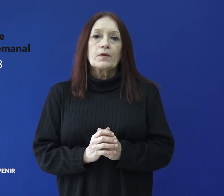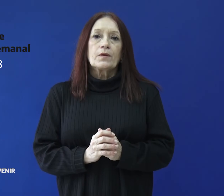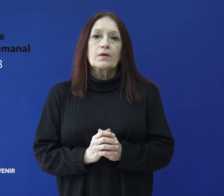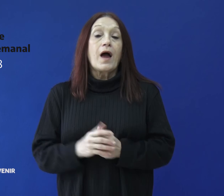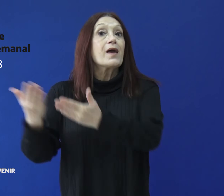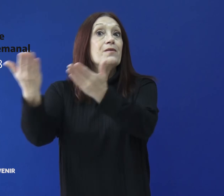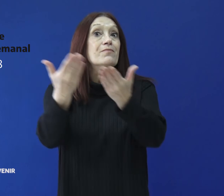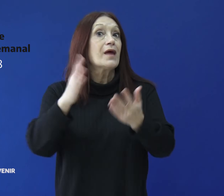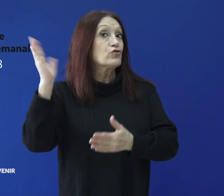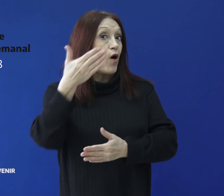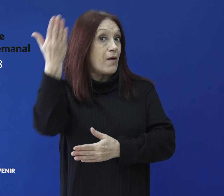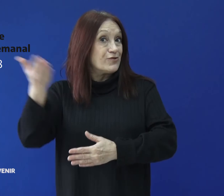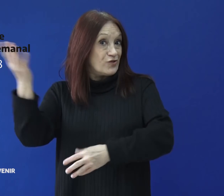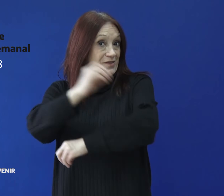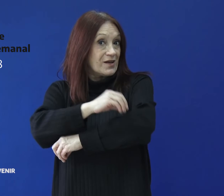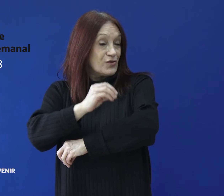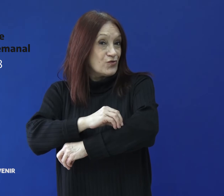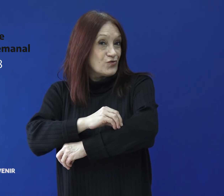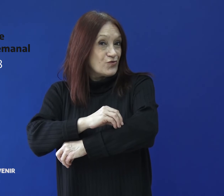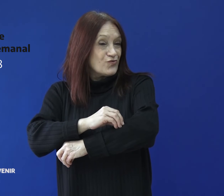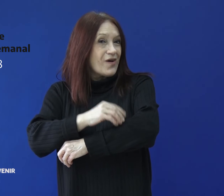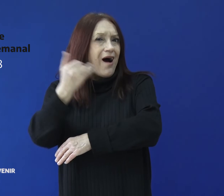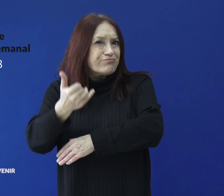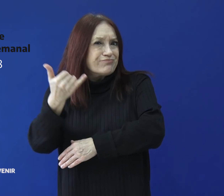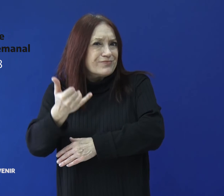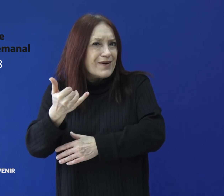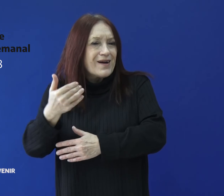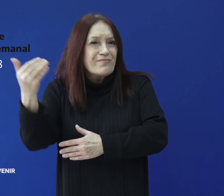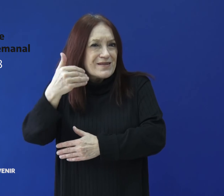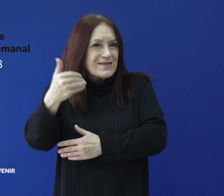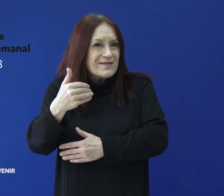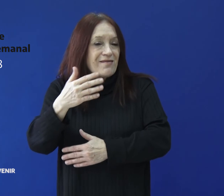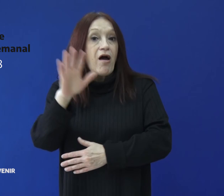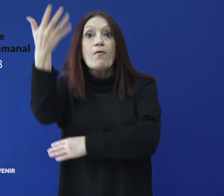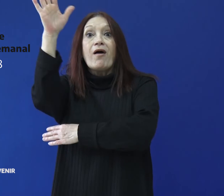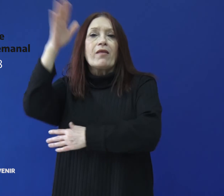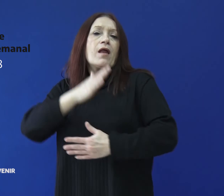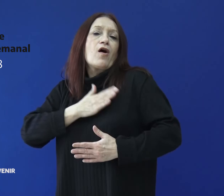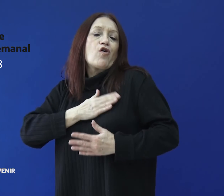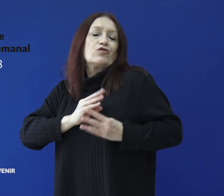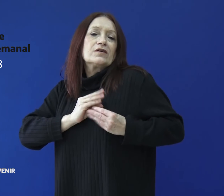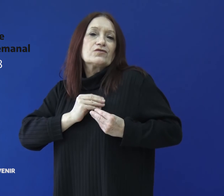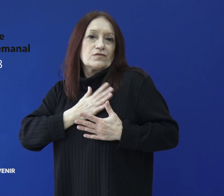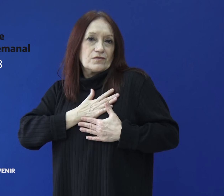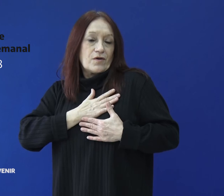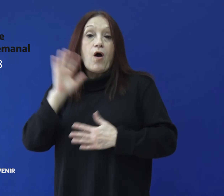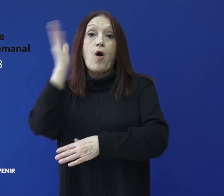Invitan a toda la comunidad a sumarse a la convocatoria Bandera de mi Corazón. El Gobierno de Santa Cruz,